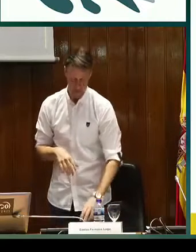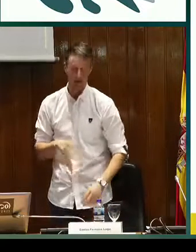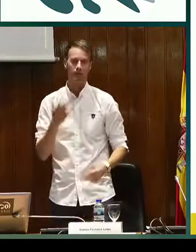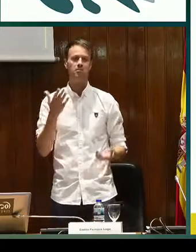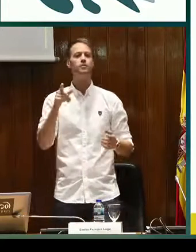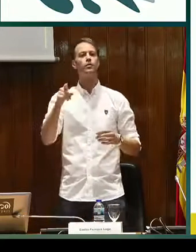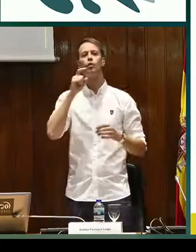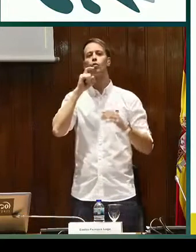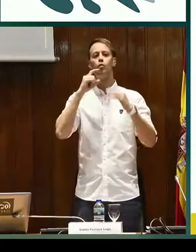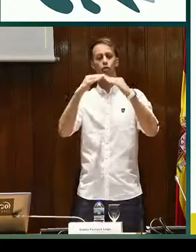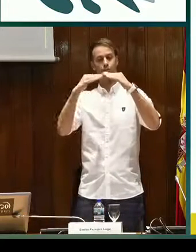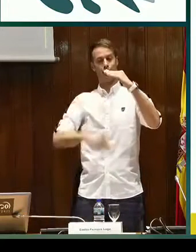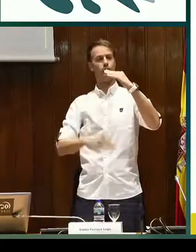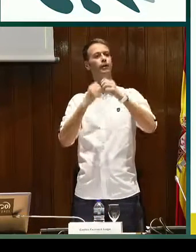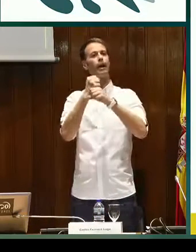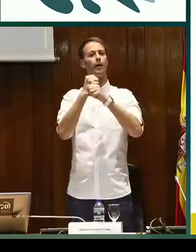creadores de cultura.